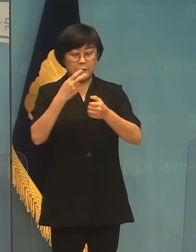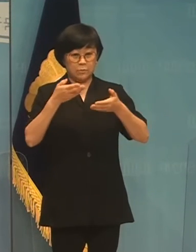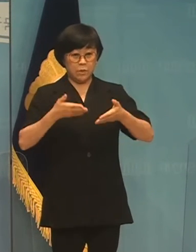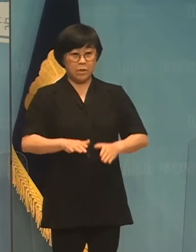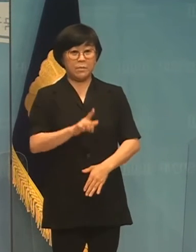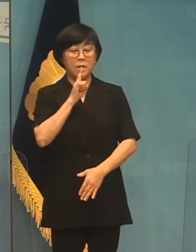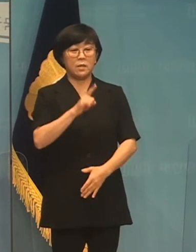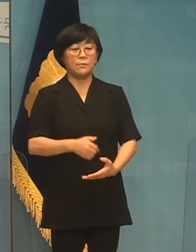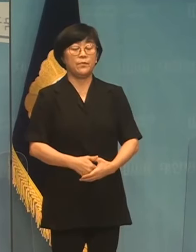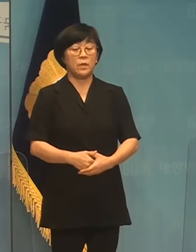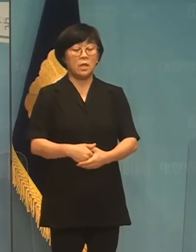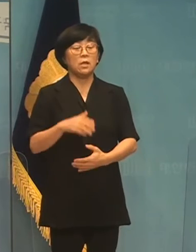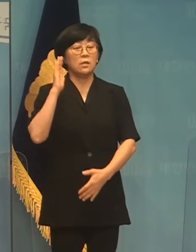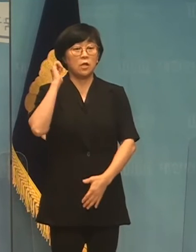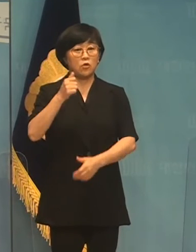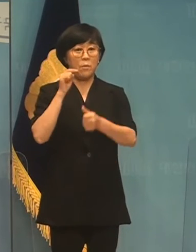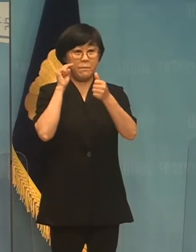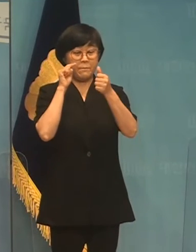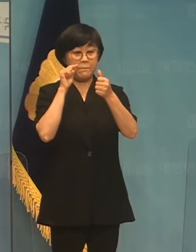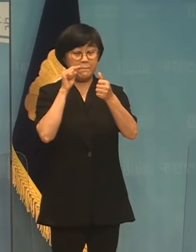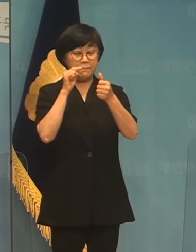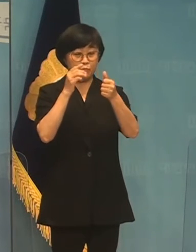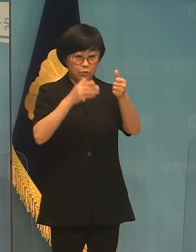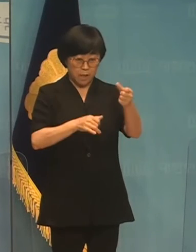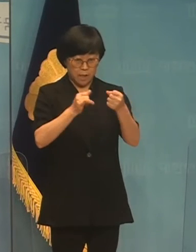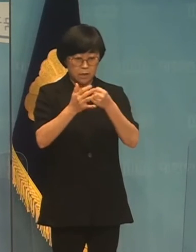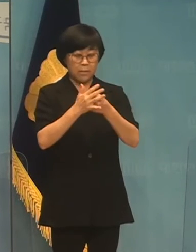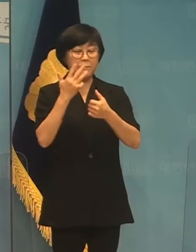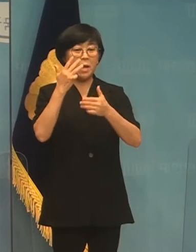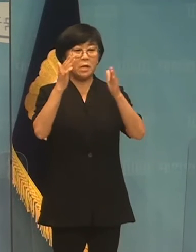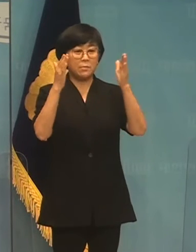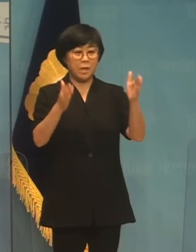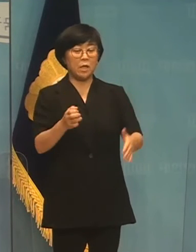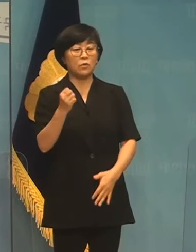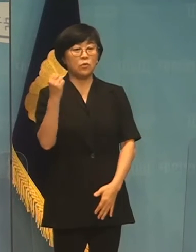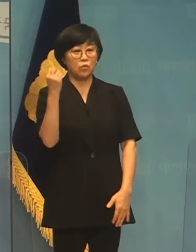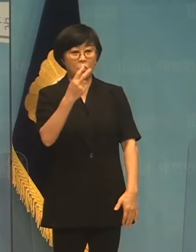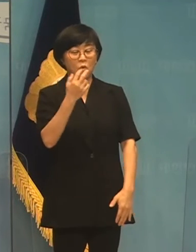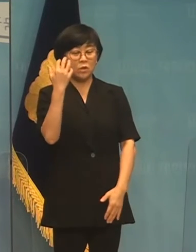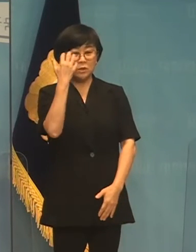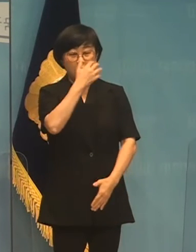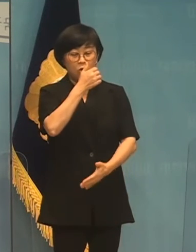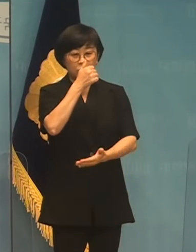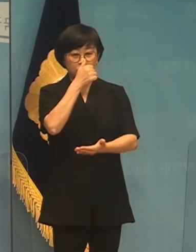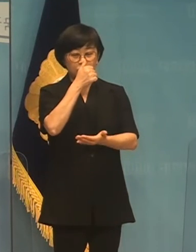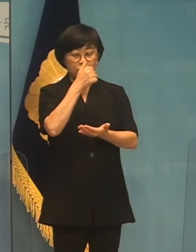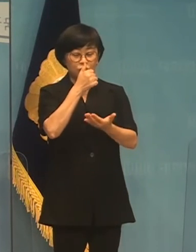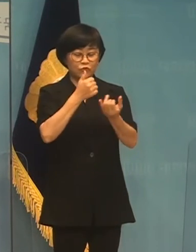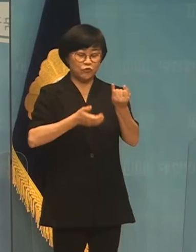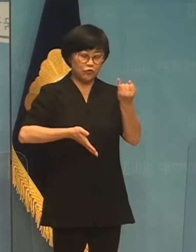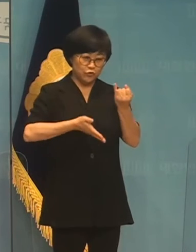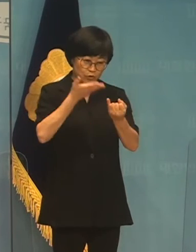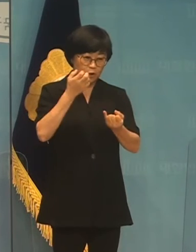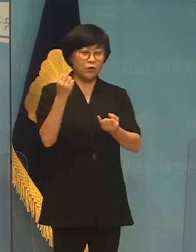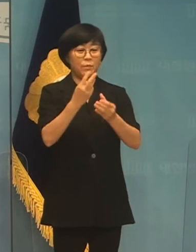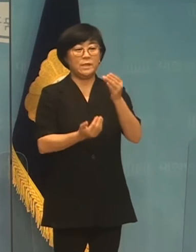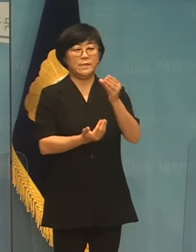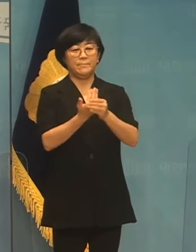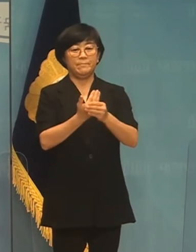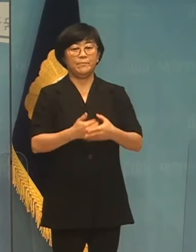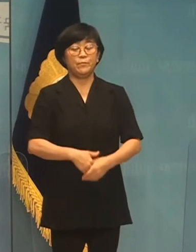문재인 대통령의 경고가 있으니 불과 8일만에 탐방이 석추행 사건이 또다시 발생한 것입니다.